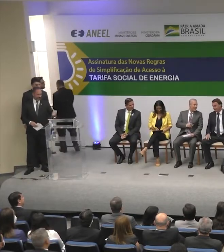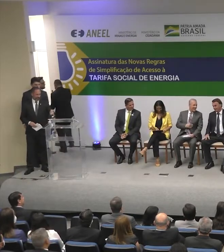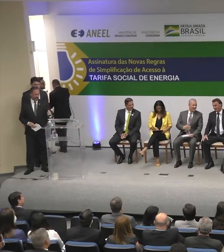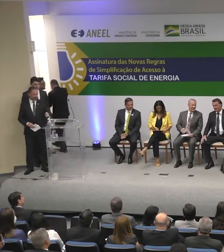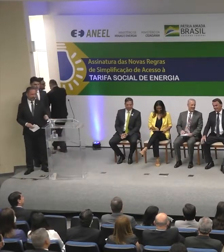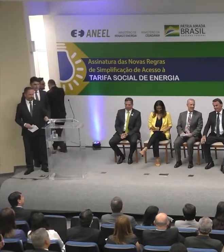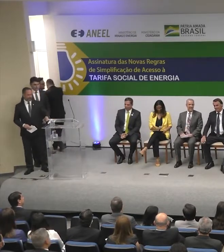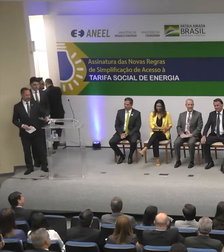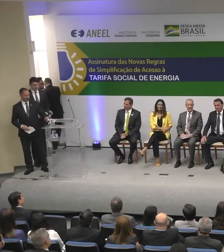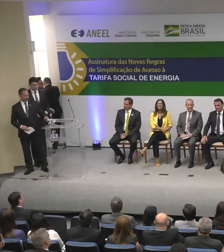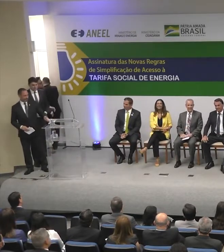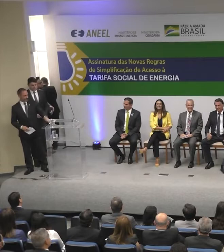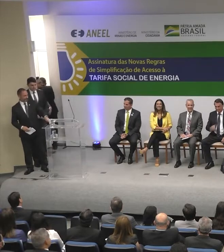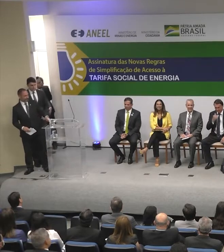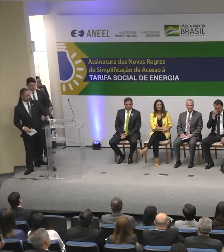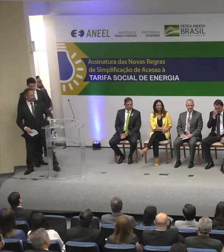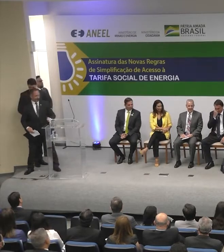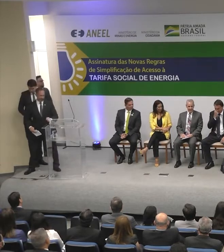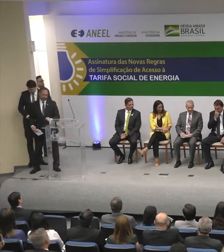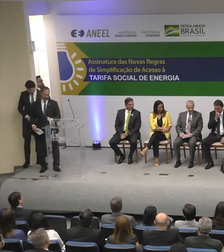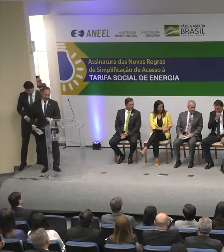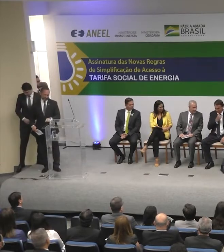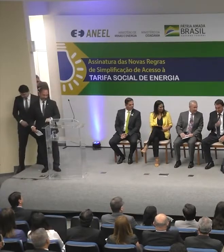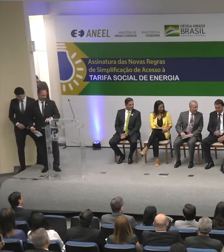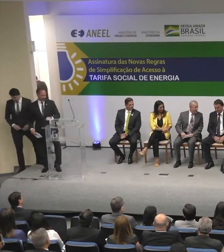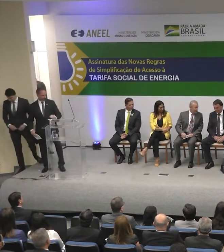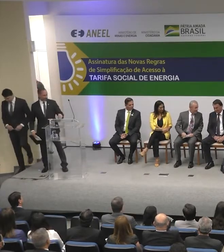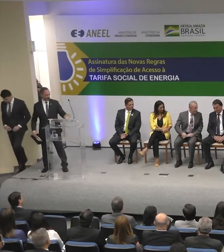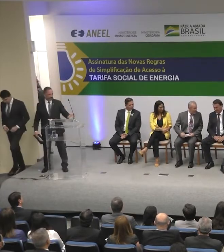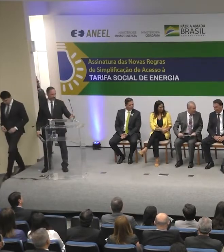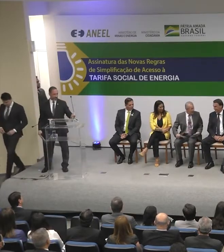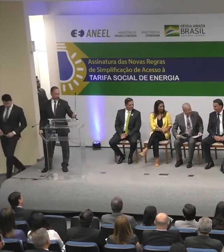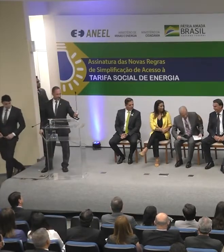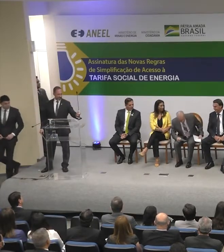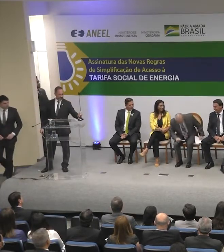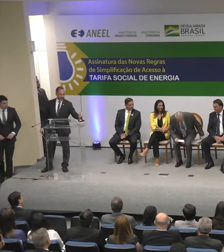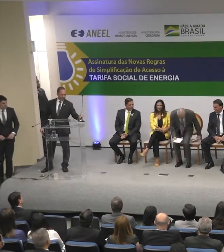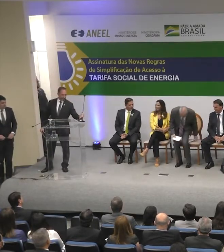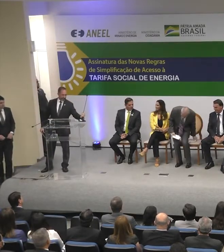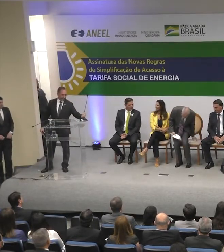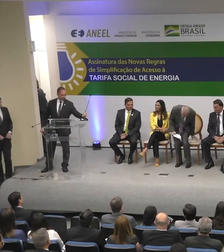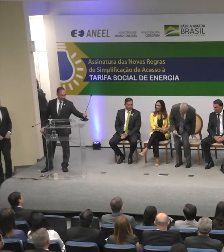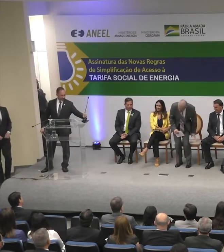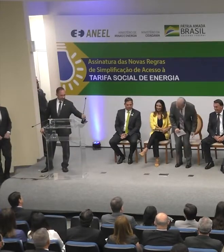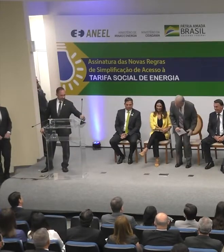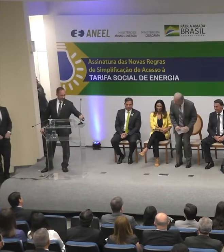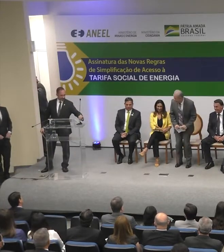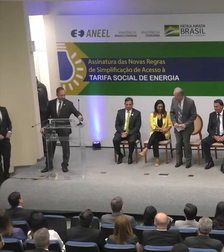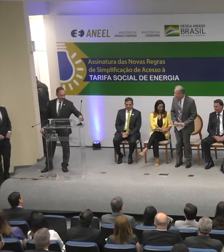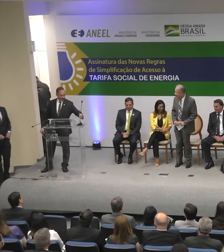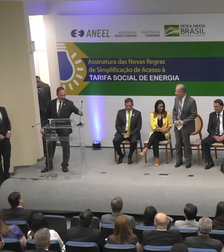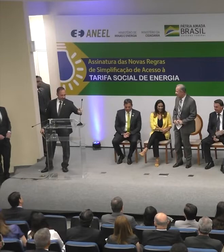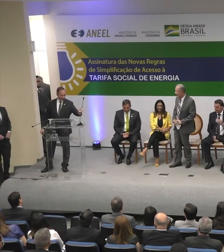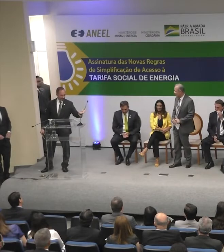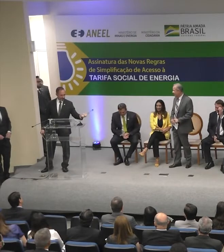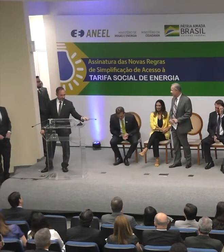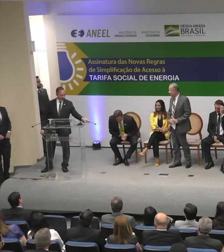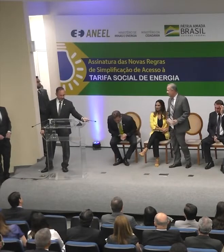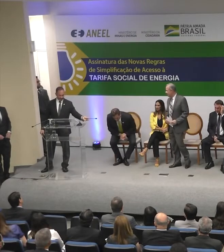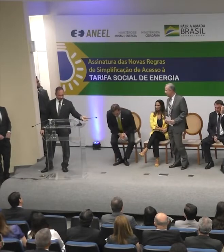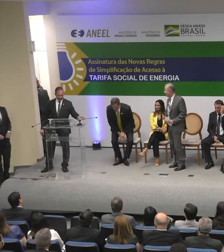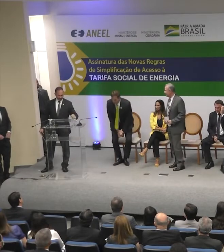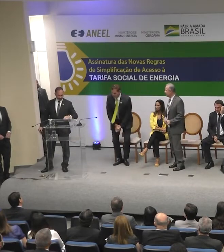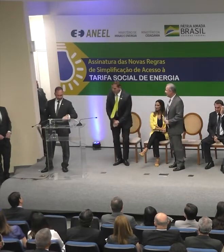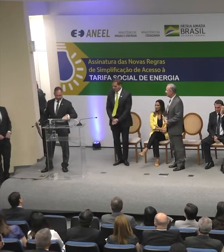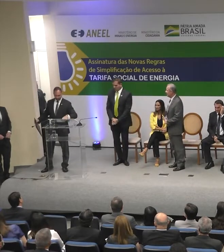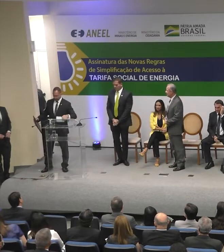Convidamos ao palco o ministro de Minas e Energia, Bento Albuquerque, e o diretor-geral da Anel, André Pepitone da Nóbrega,